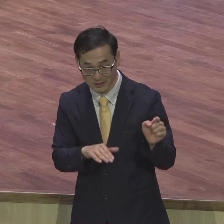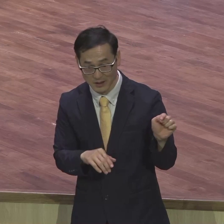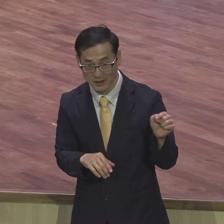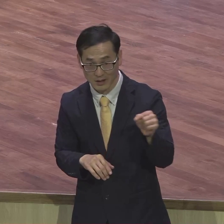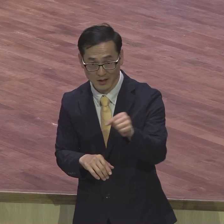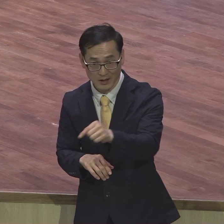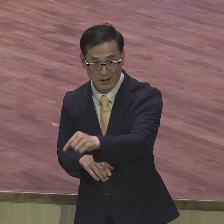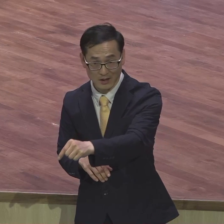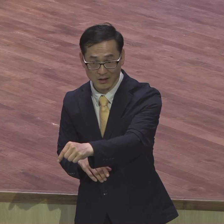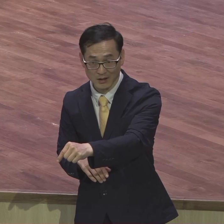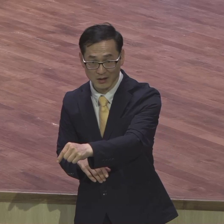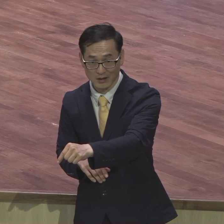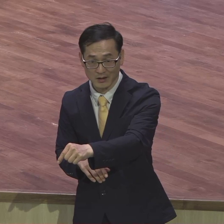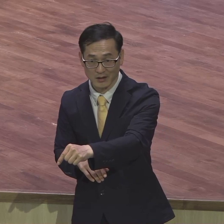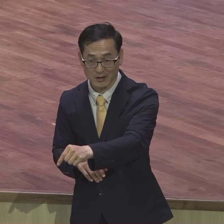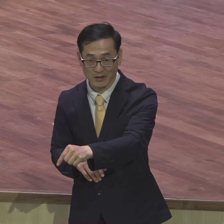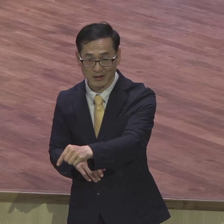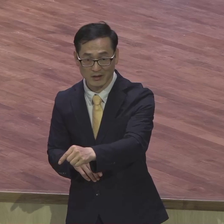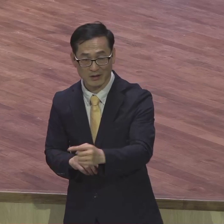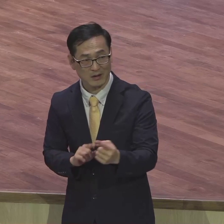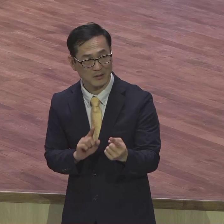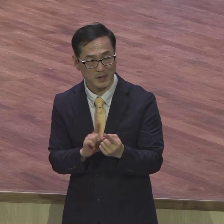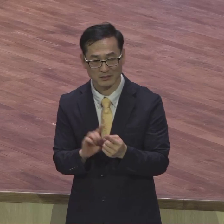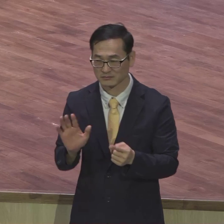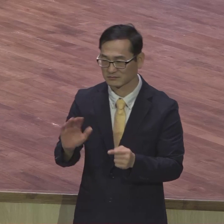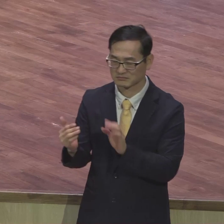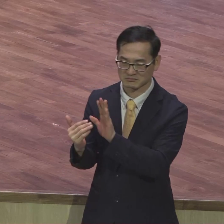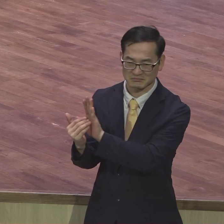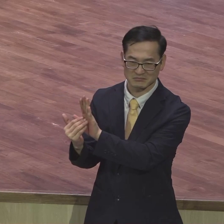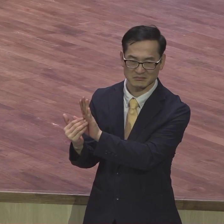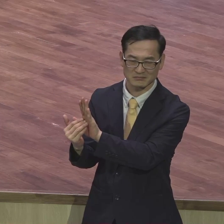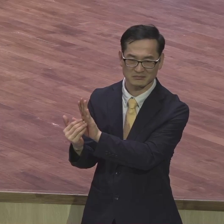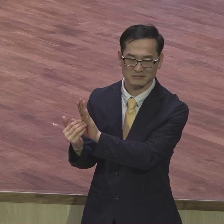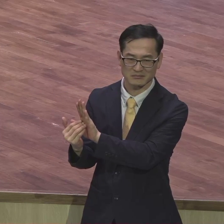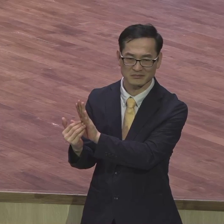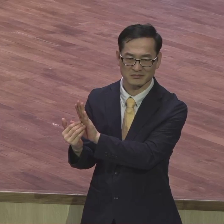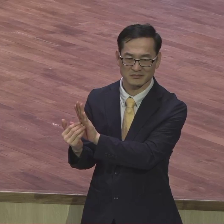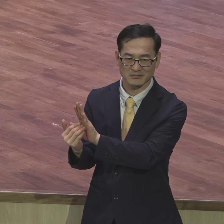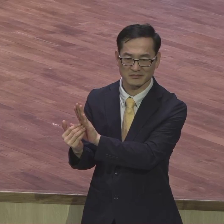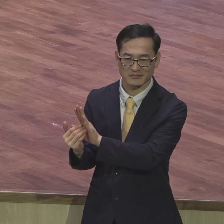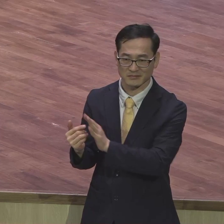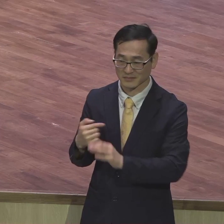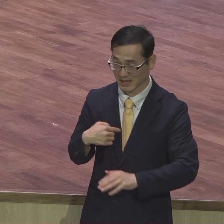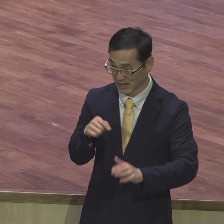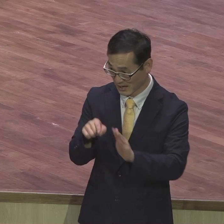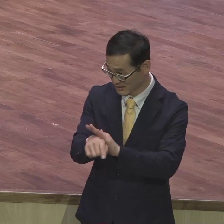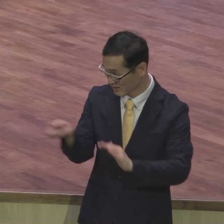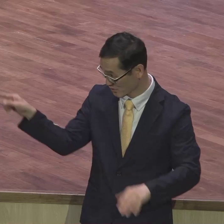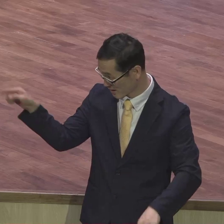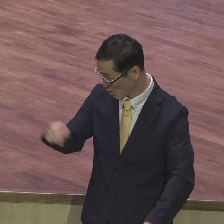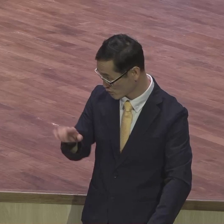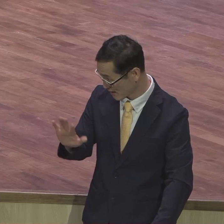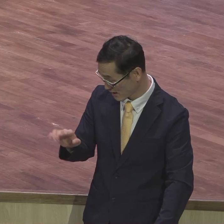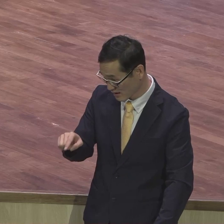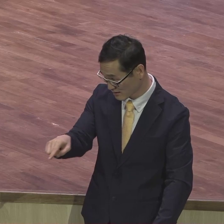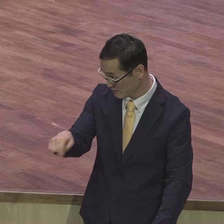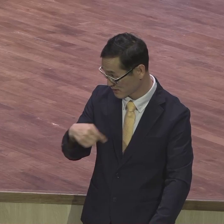국회의원들하고 만나러 가자 노 내가 간 데 너희들은 안 왔는데 내가 왜 만나야 되냐 이리 돼 버린 거예요